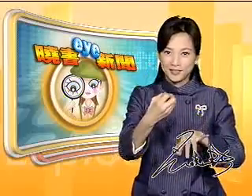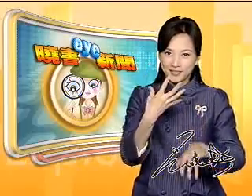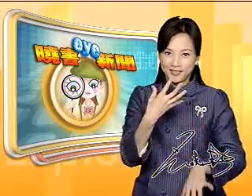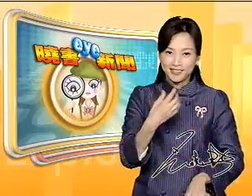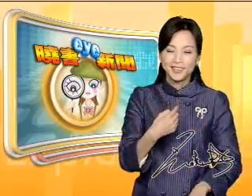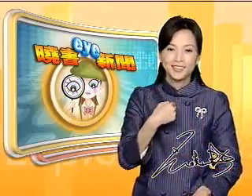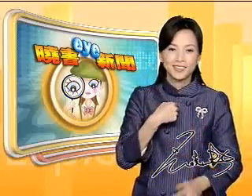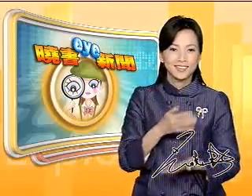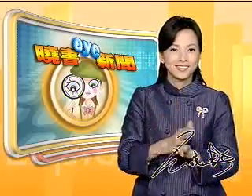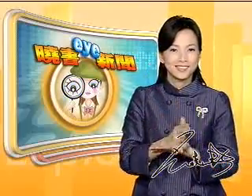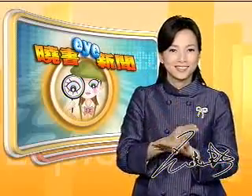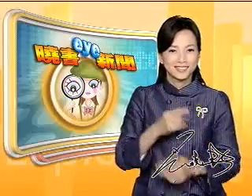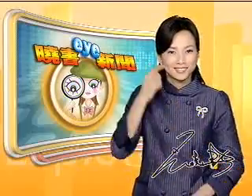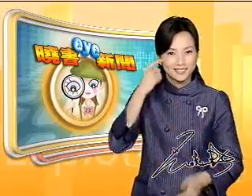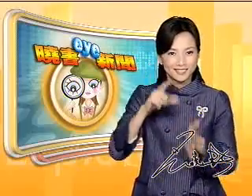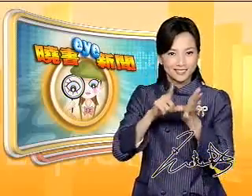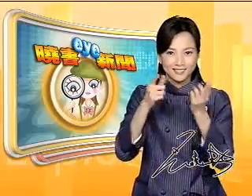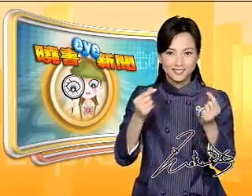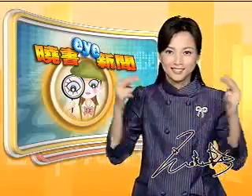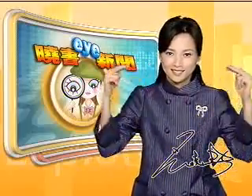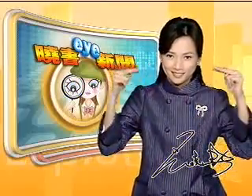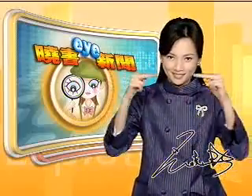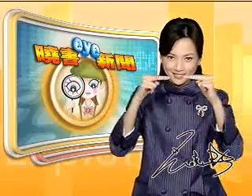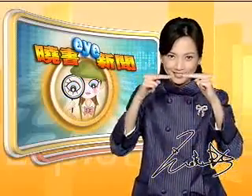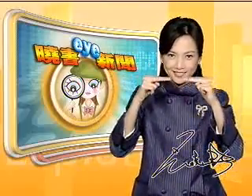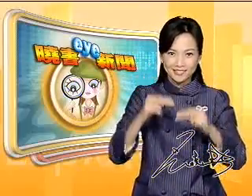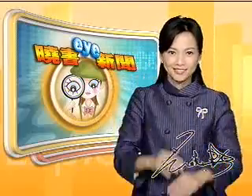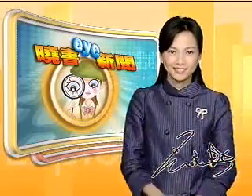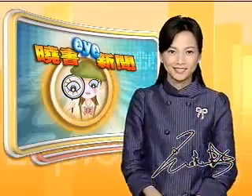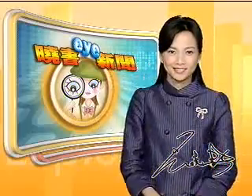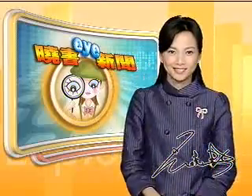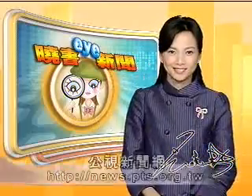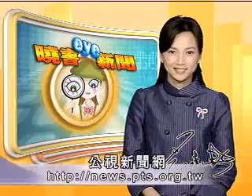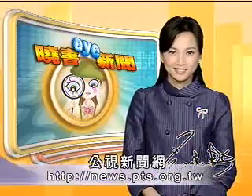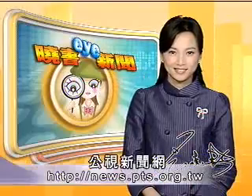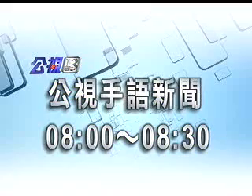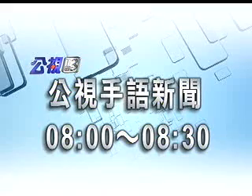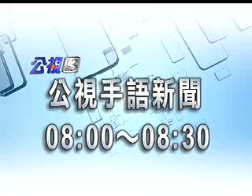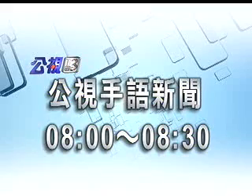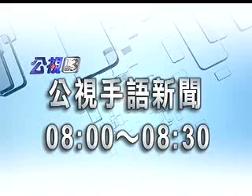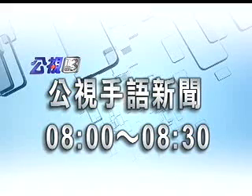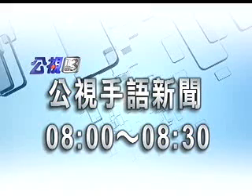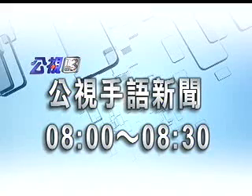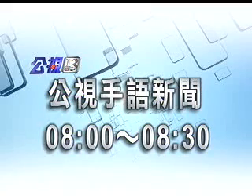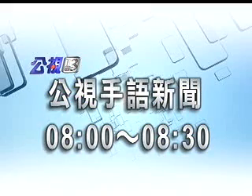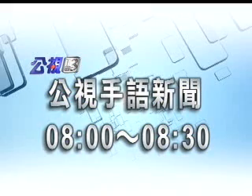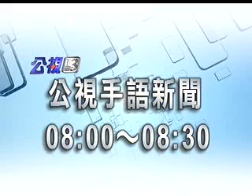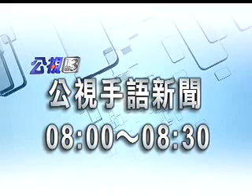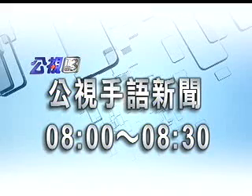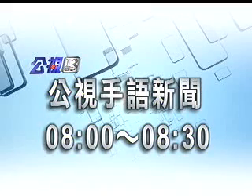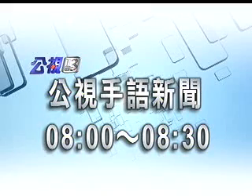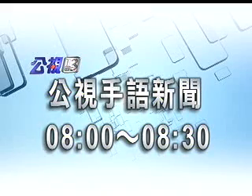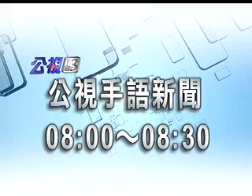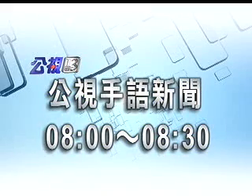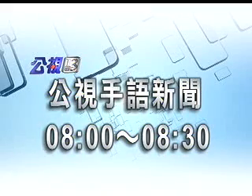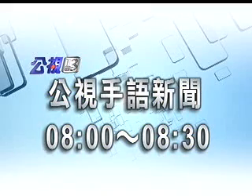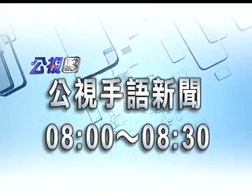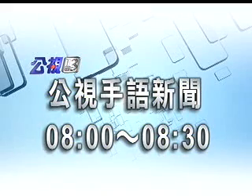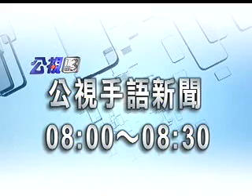来发表我是王小叔明天同一时间再会请不吝赞镜与